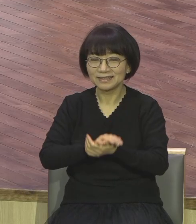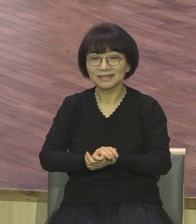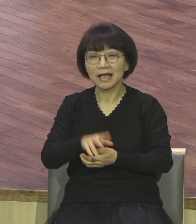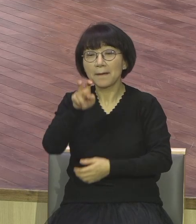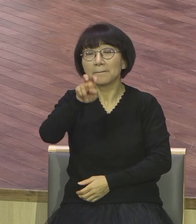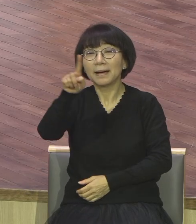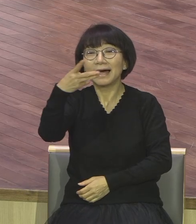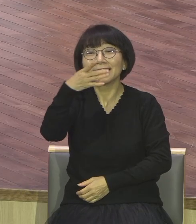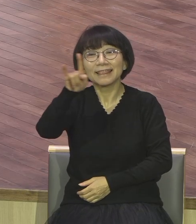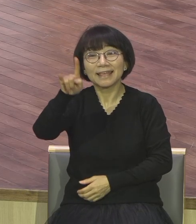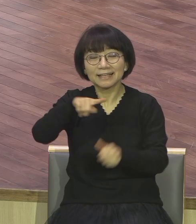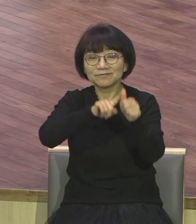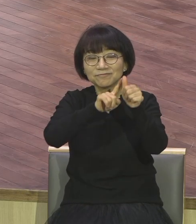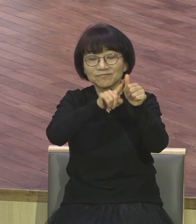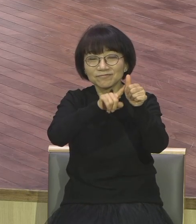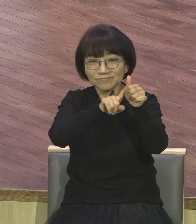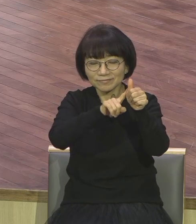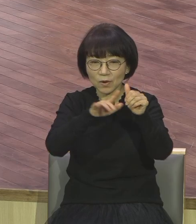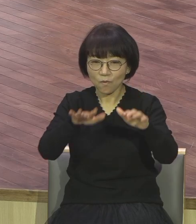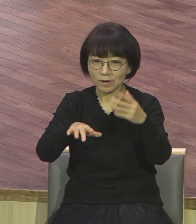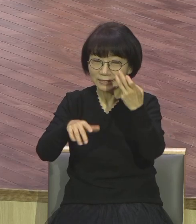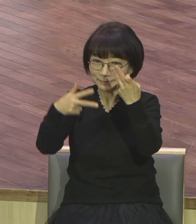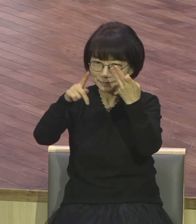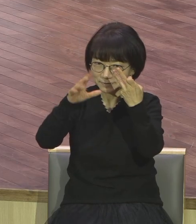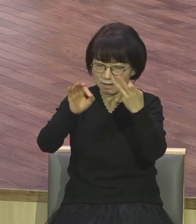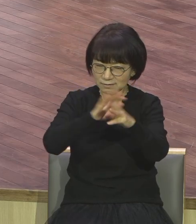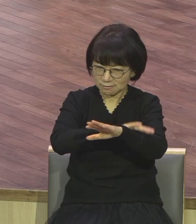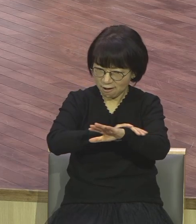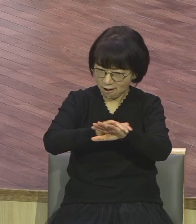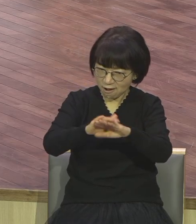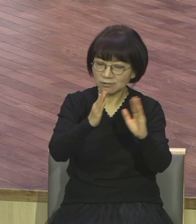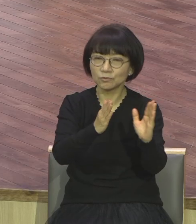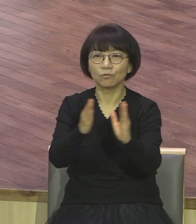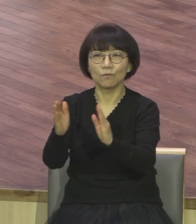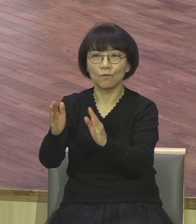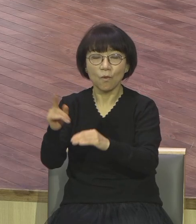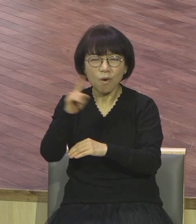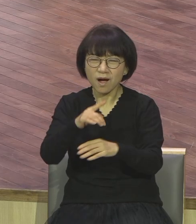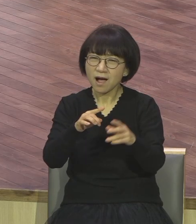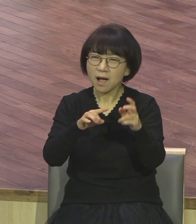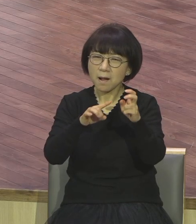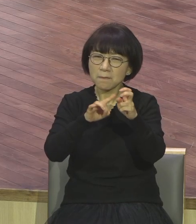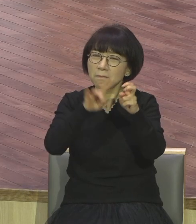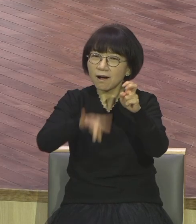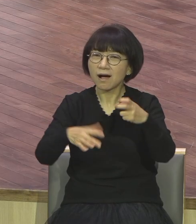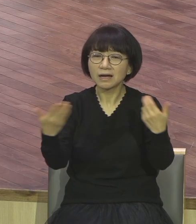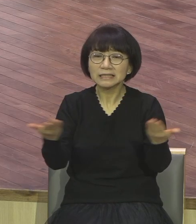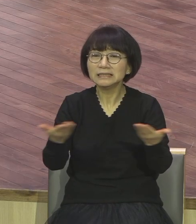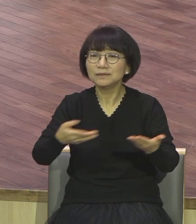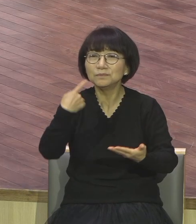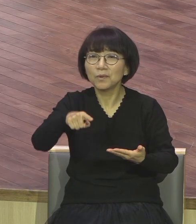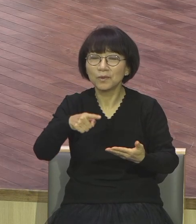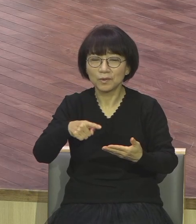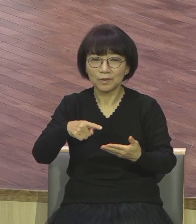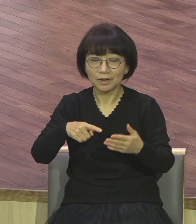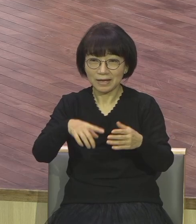마태봉 13장에 잘 정리를 했어요 세리답게 우리 세리 출신이잖아요 세리 출신답게 정의를